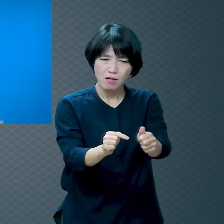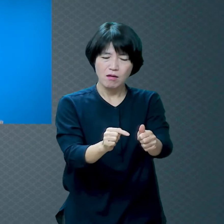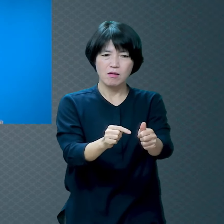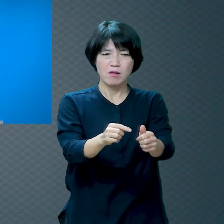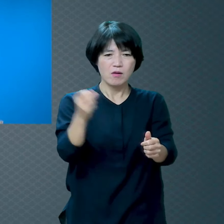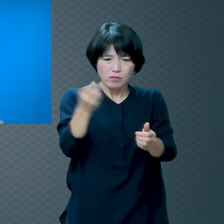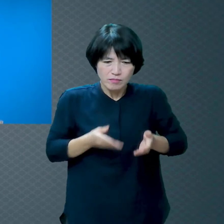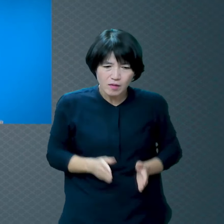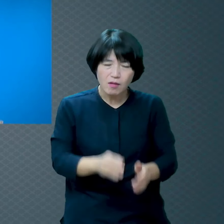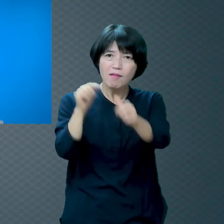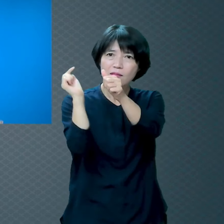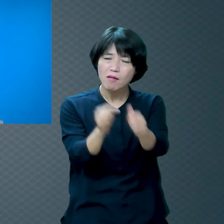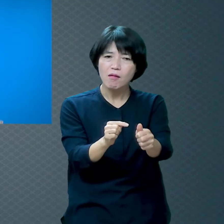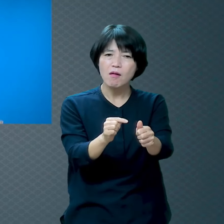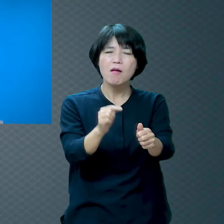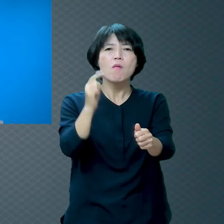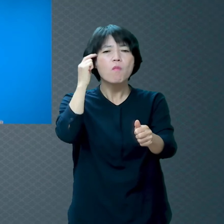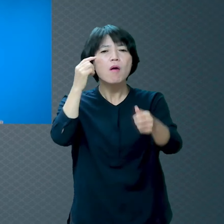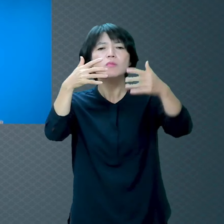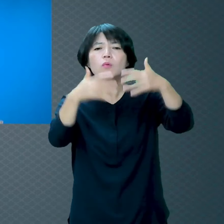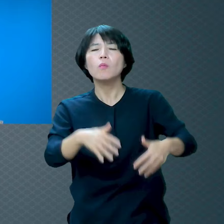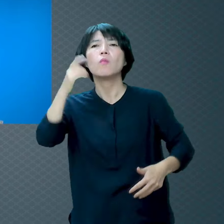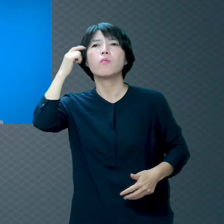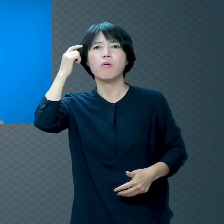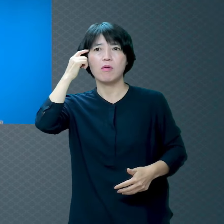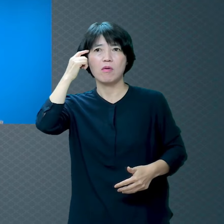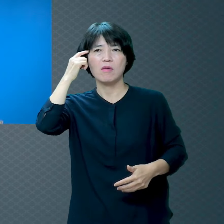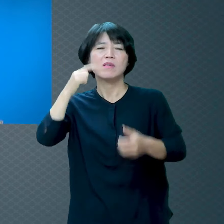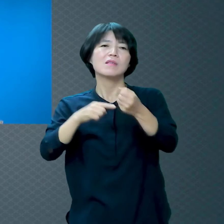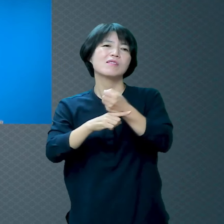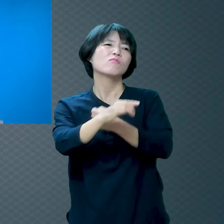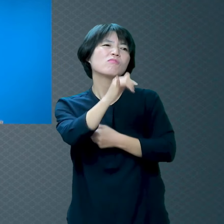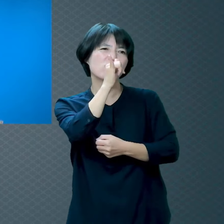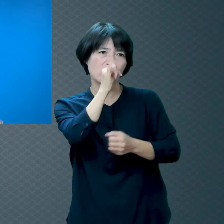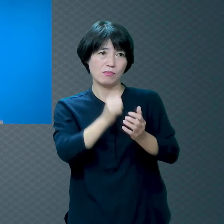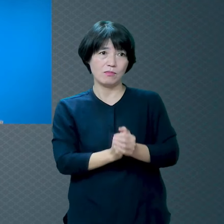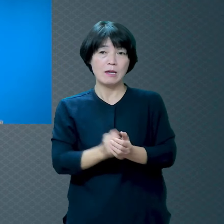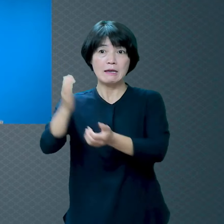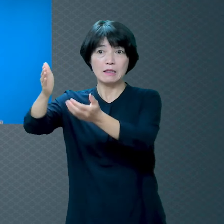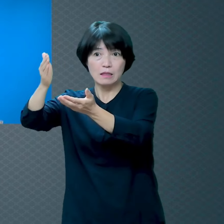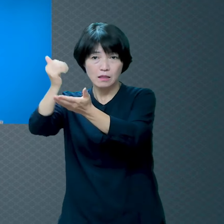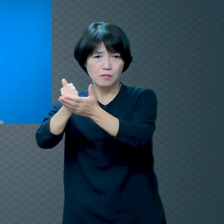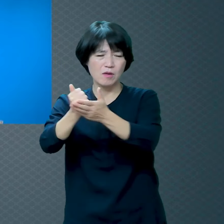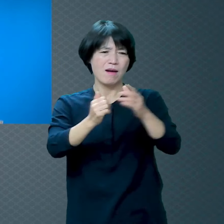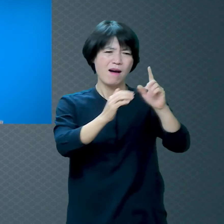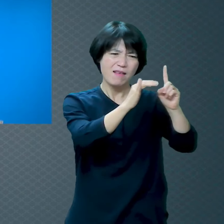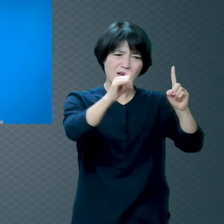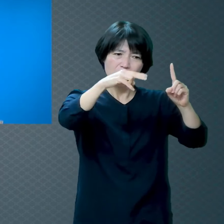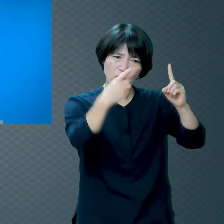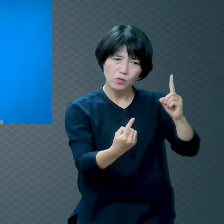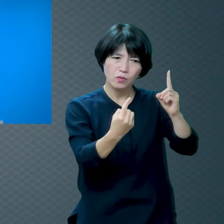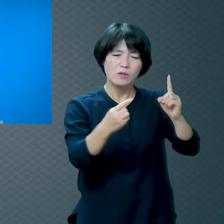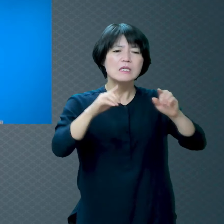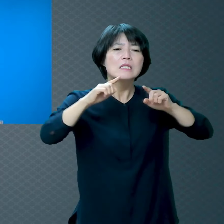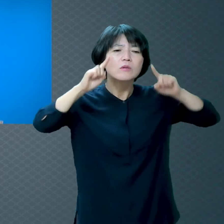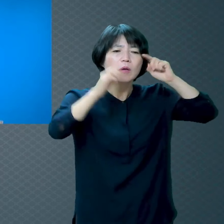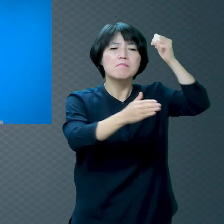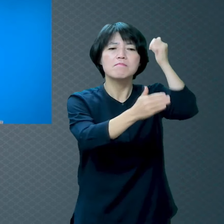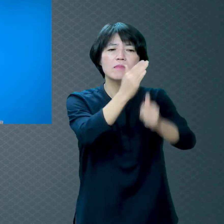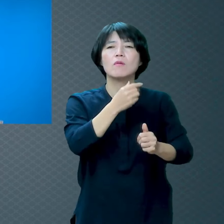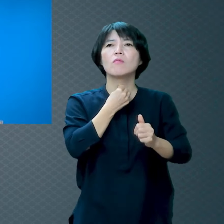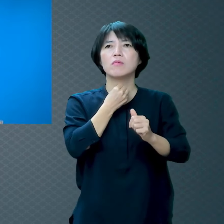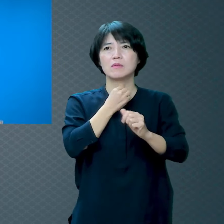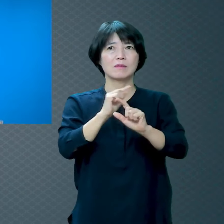하나님은 한 사람도 지옥 가는 걸 원치 않아요 그런데 사람은